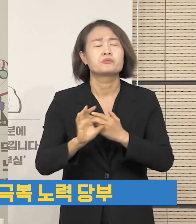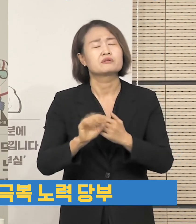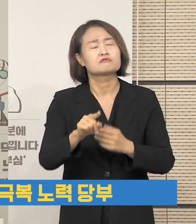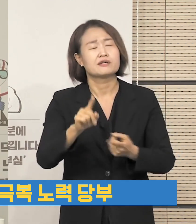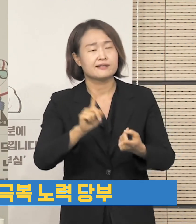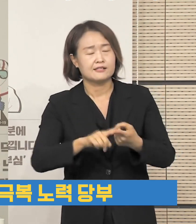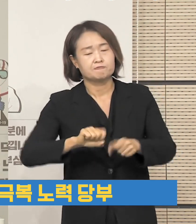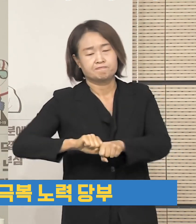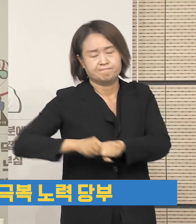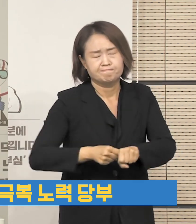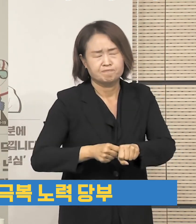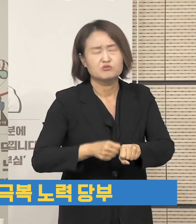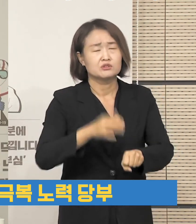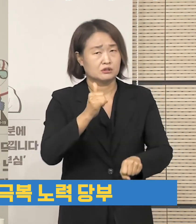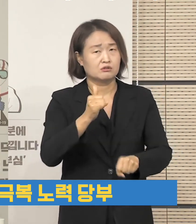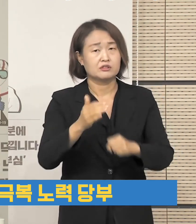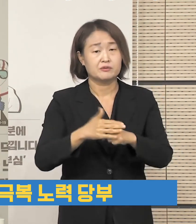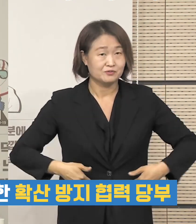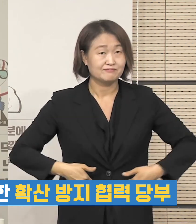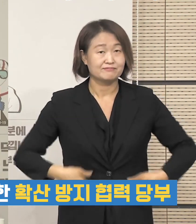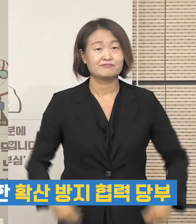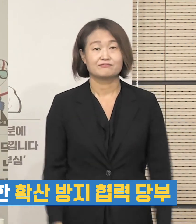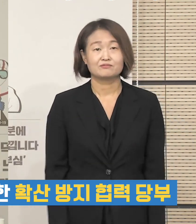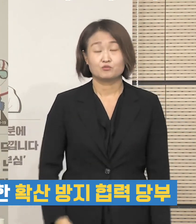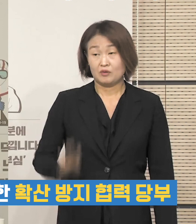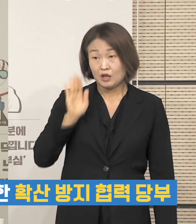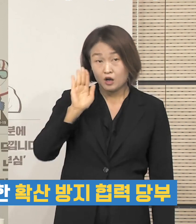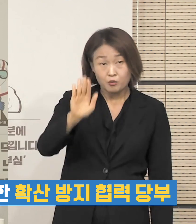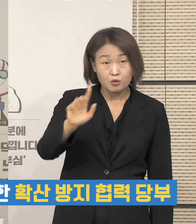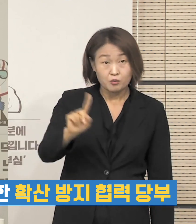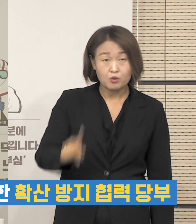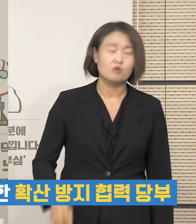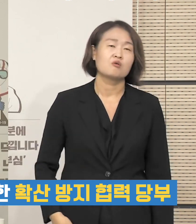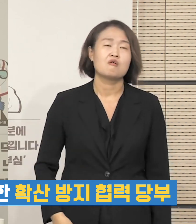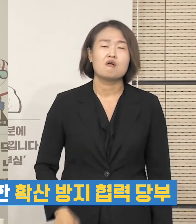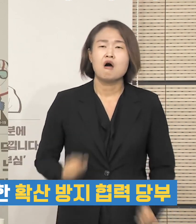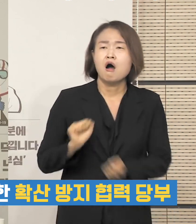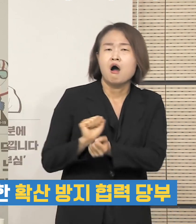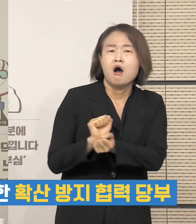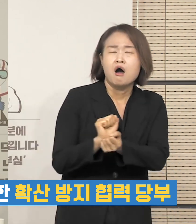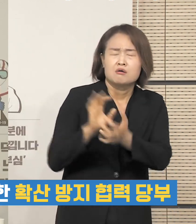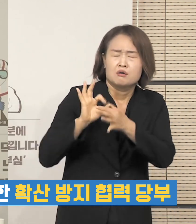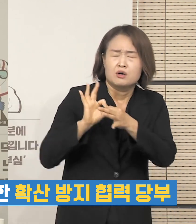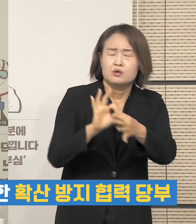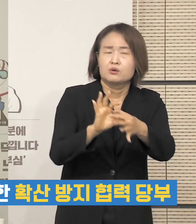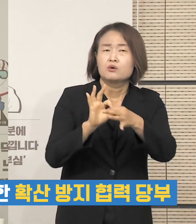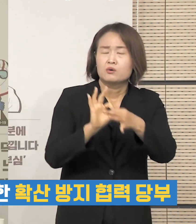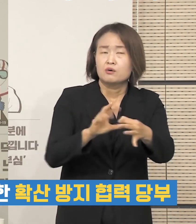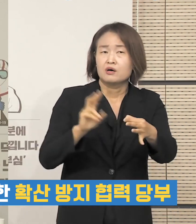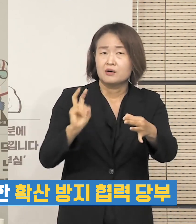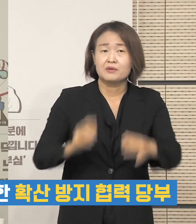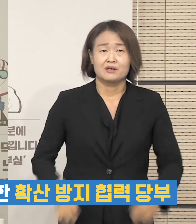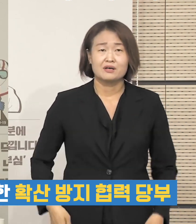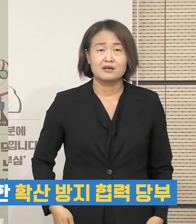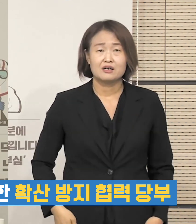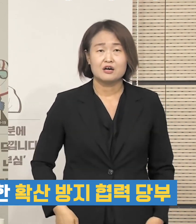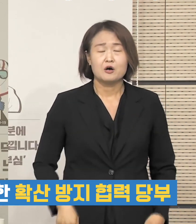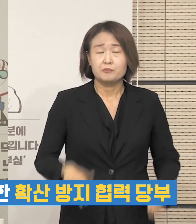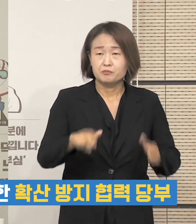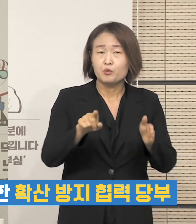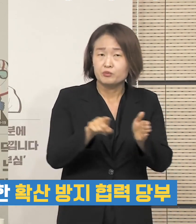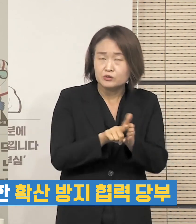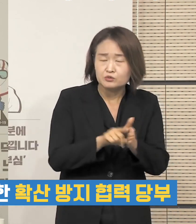있으니 자제하여 주시기 바랍니다. 앞으로도 코로나19 유행은 계속될 수 있습니다. 종교시설이나